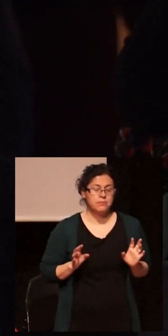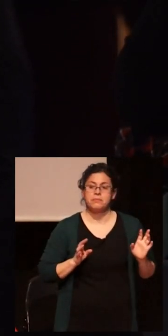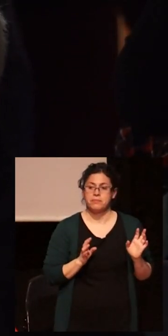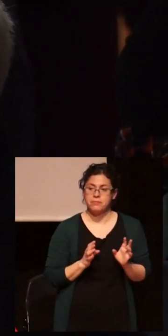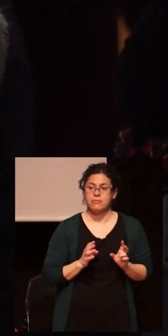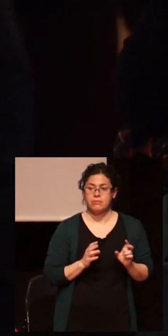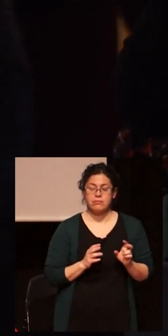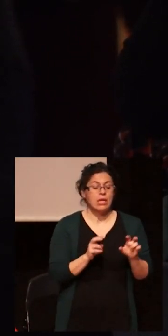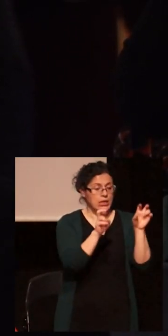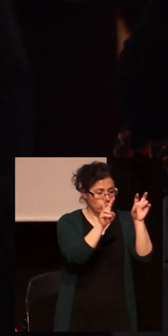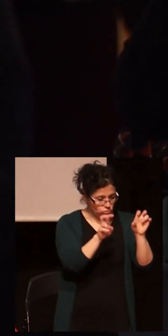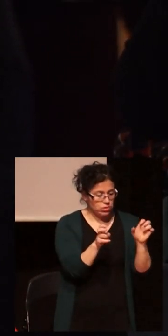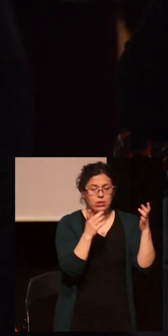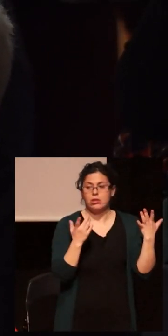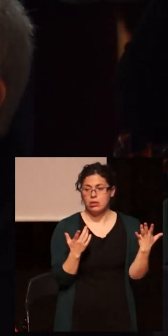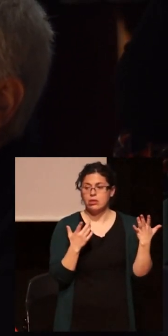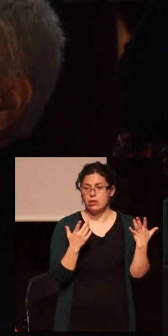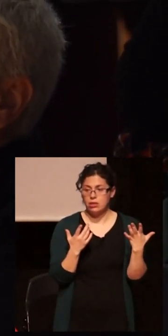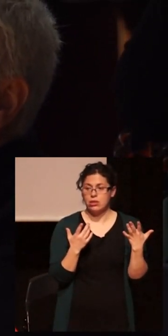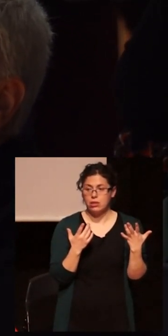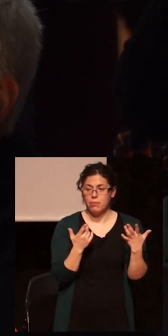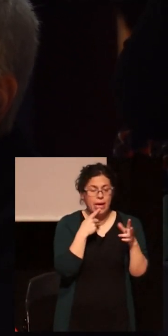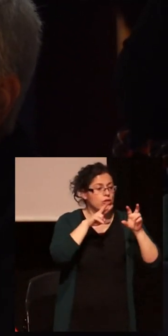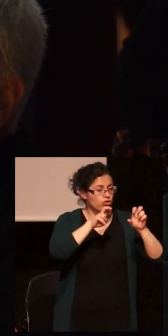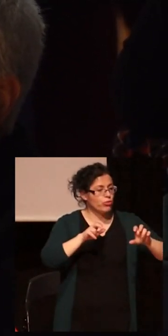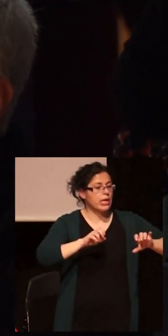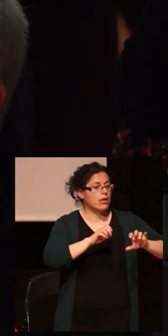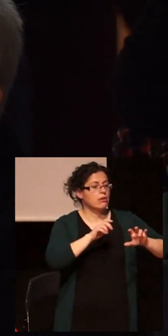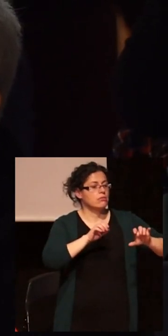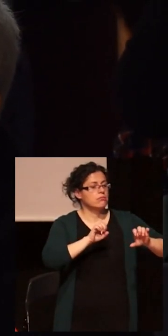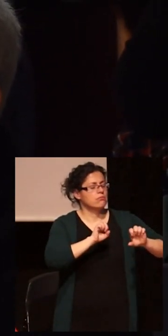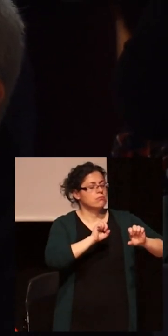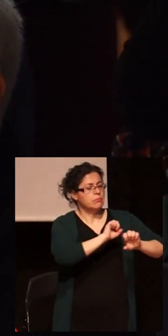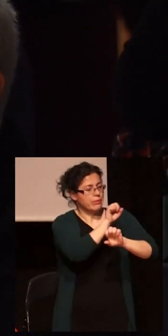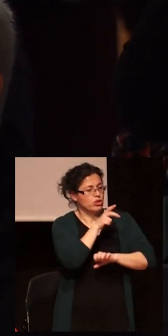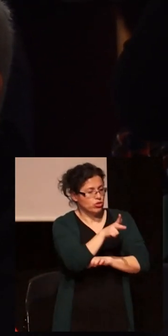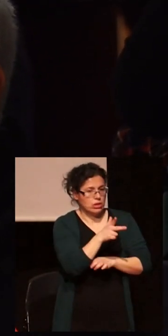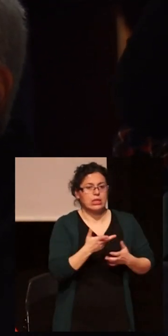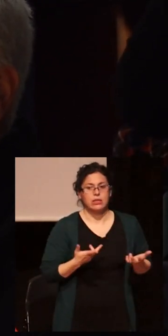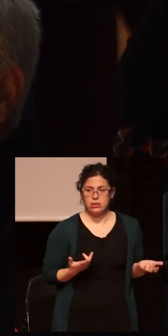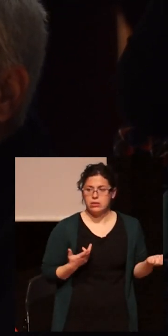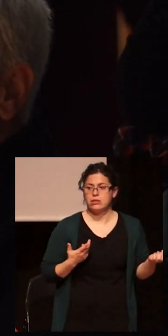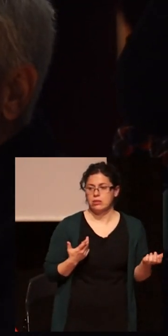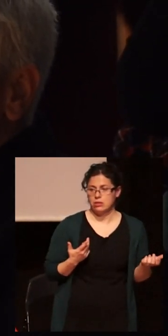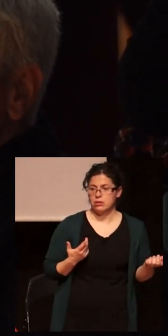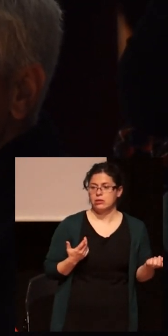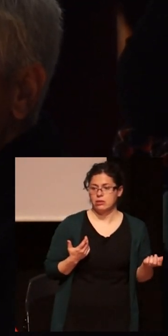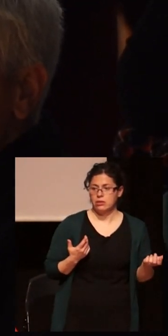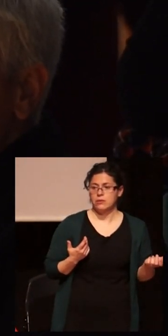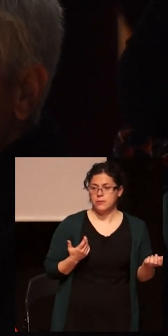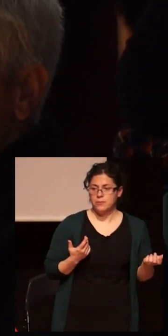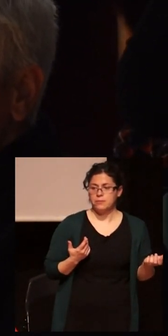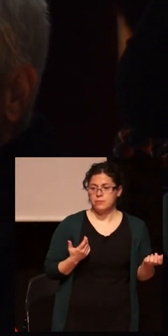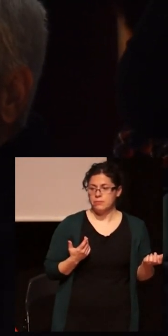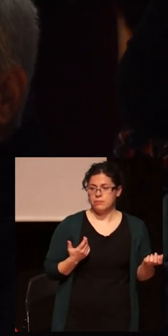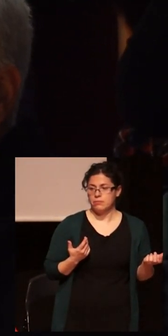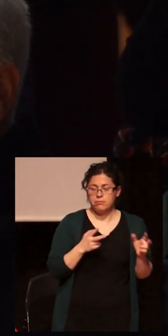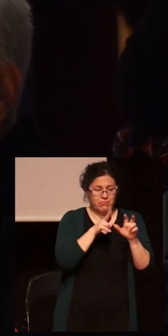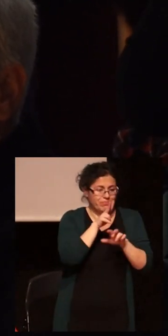tiene que ver con la vulneración de los derechos y en qué contextos, Si ponemos la lupa de las personas que se están infectando, estamos hablando de eso, de las